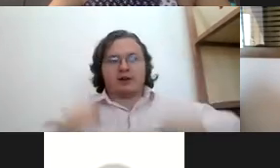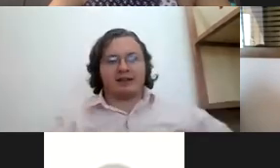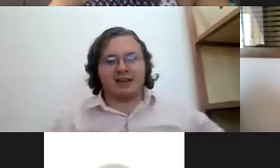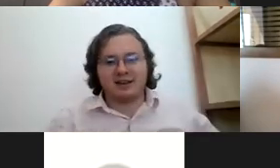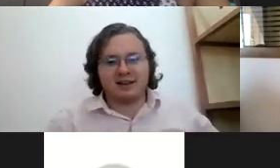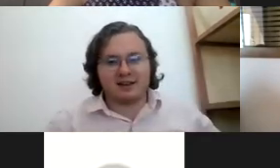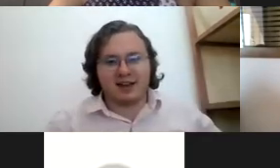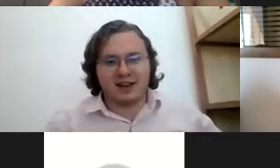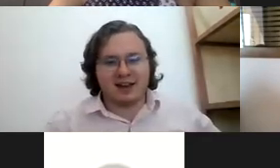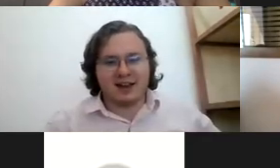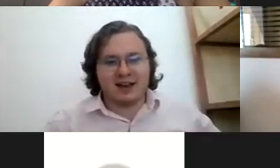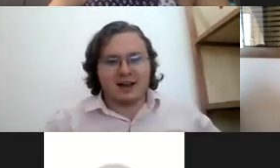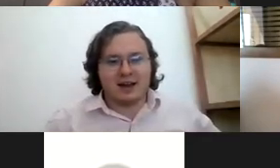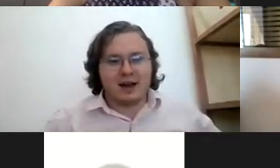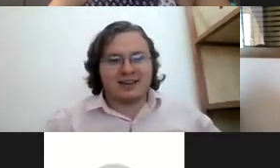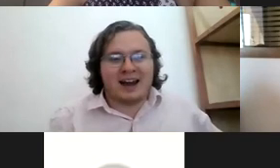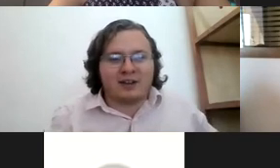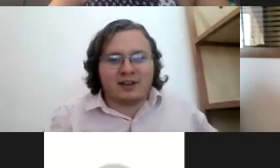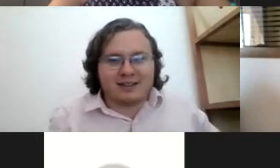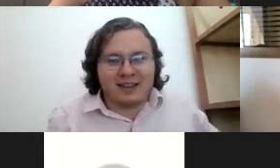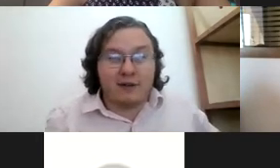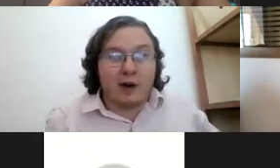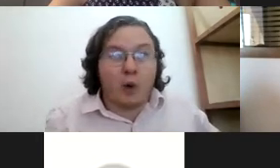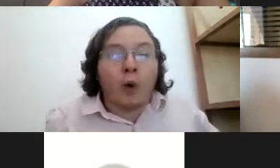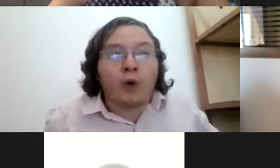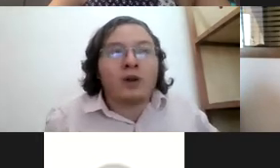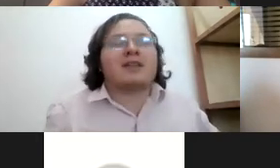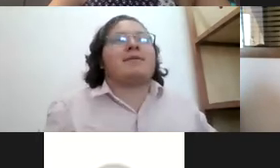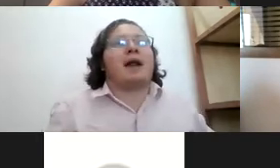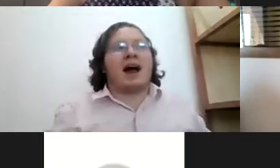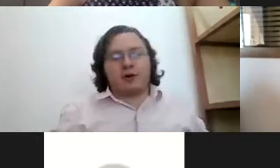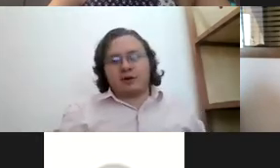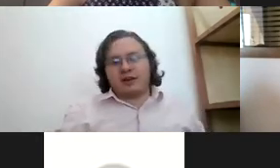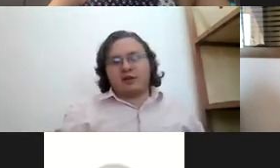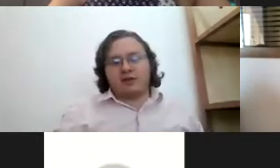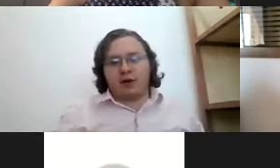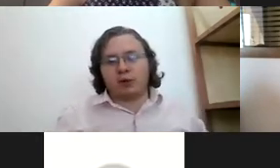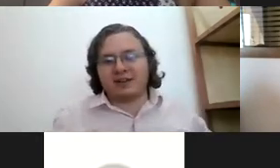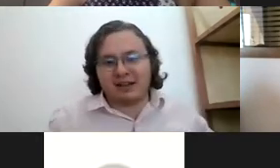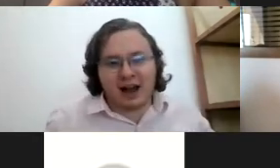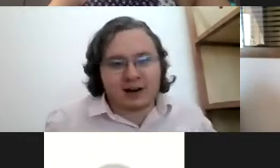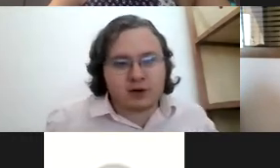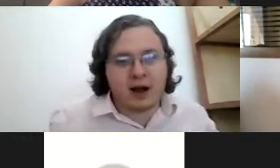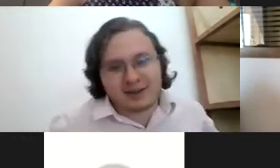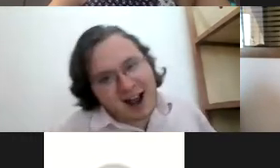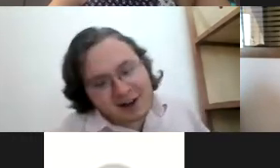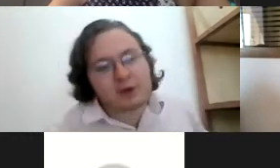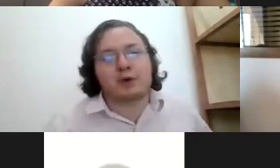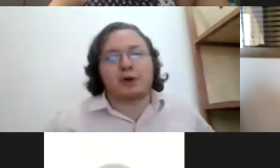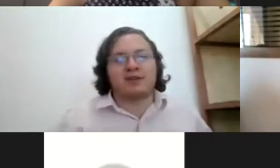lentes ¿sí? ya nos dificulta pararnos y nos dificulta sentarnos o agacharnos o cosas así